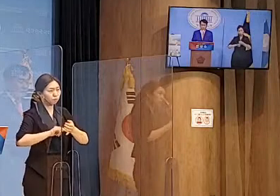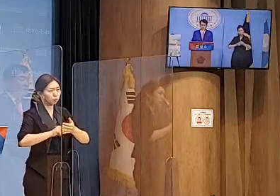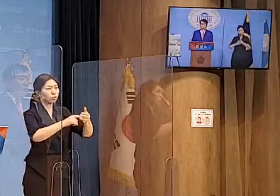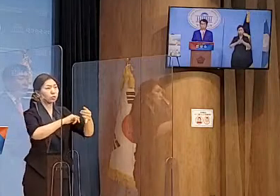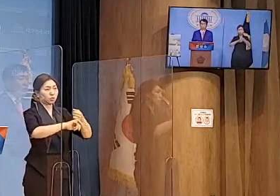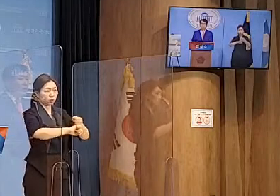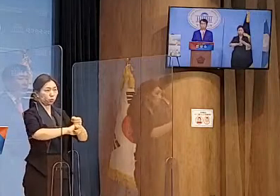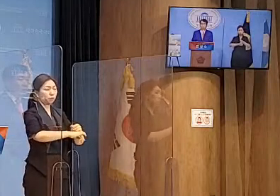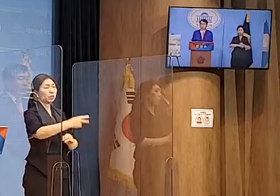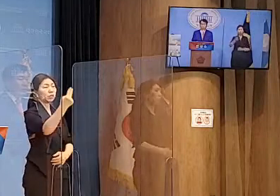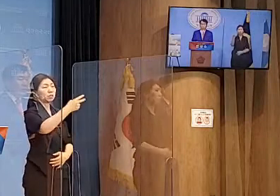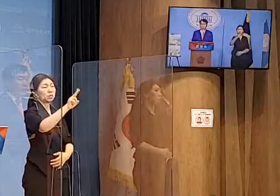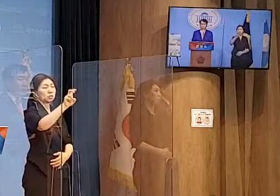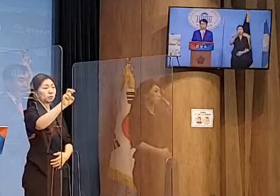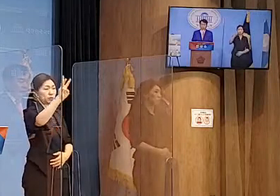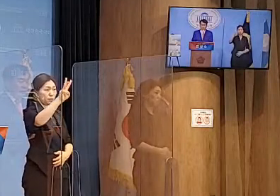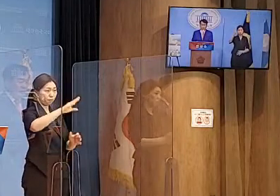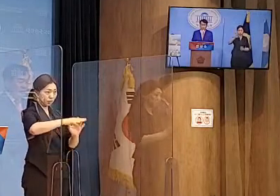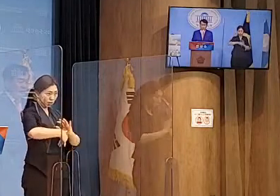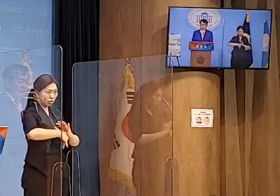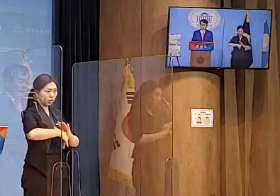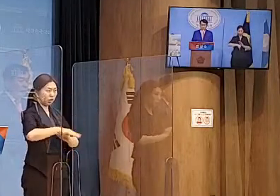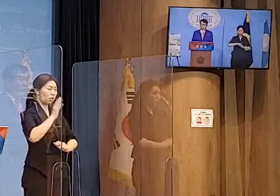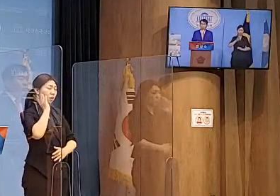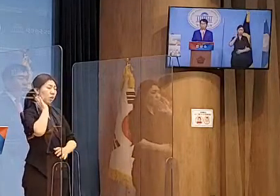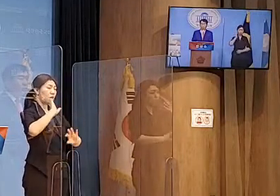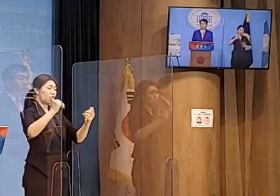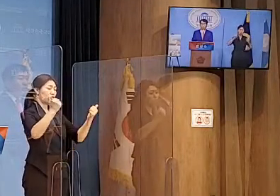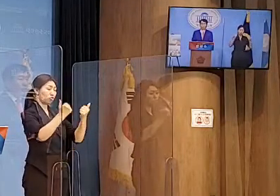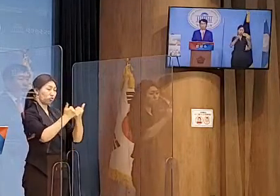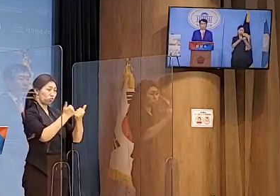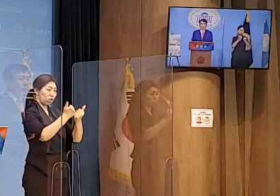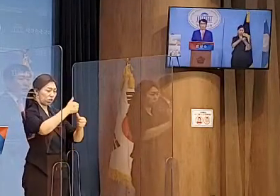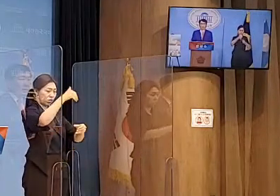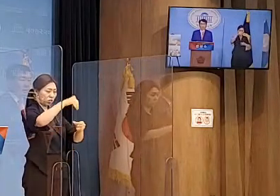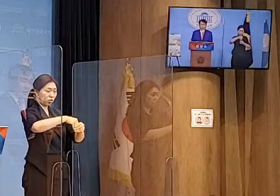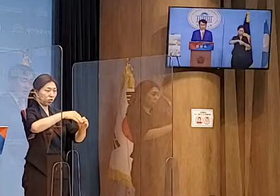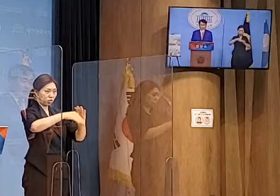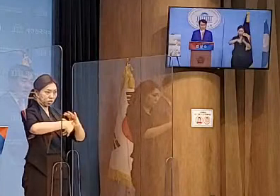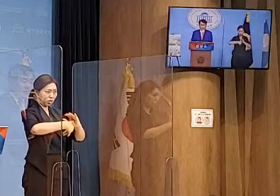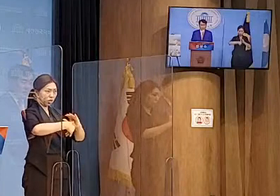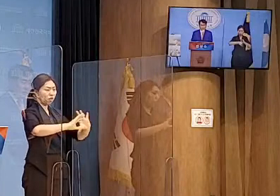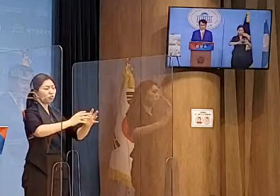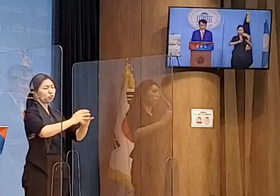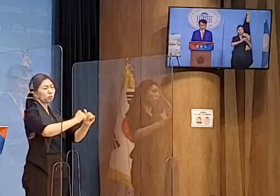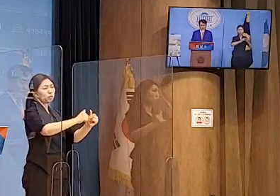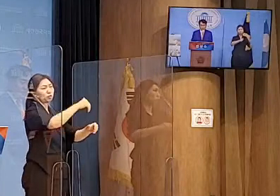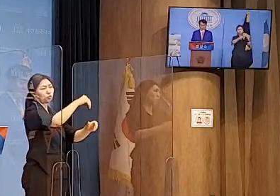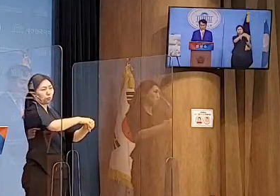선거 시점에 이를 반영하여 국민투표를 실시하겠습니다.